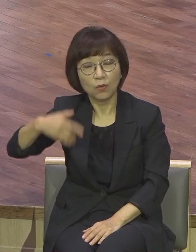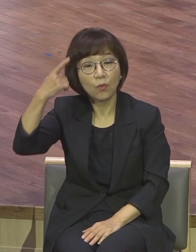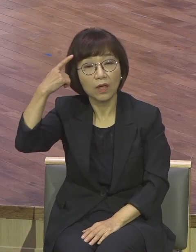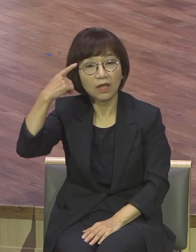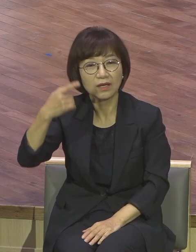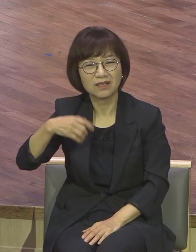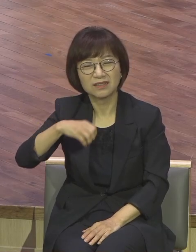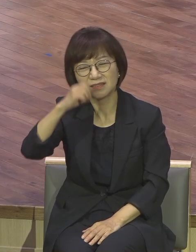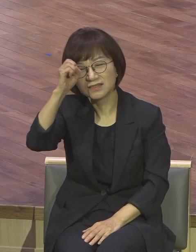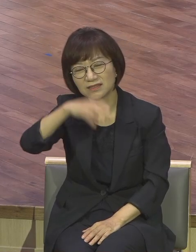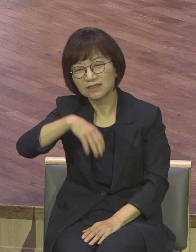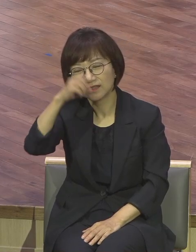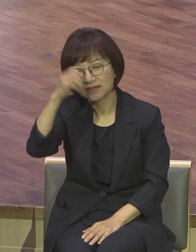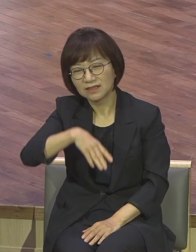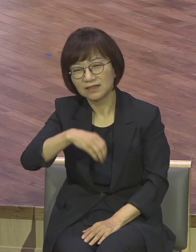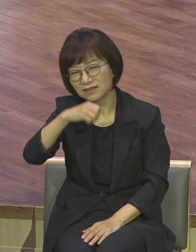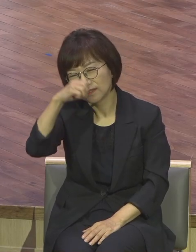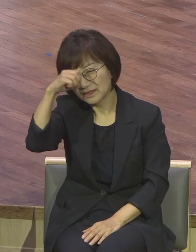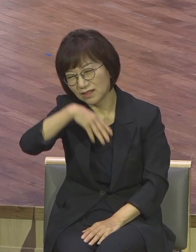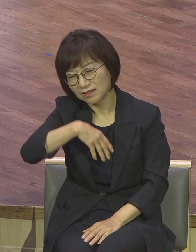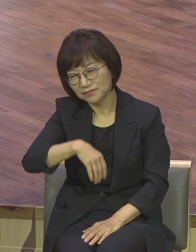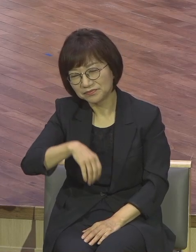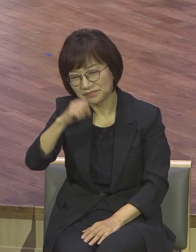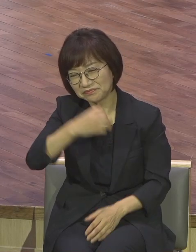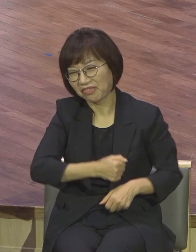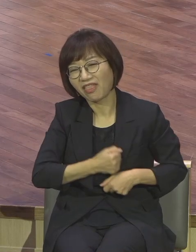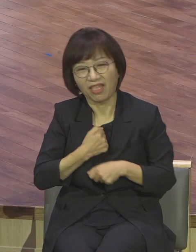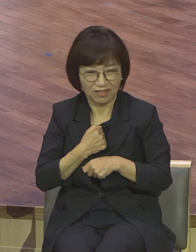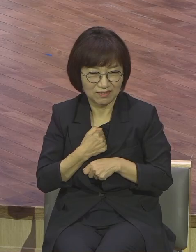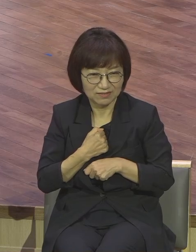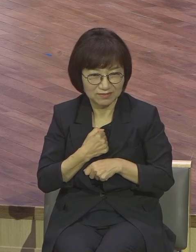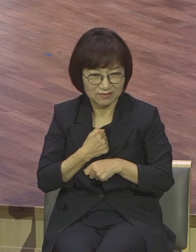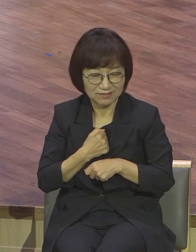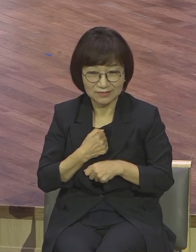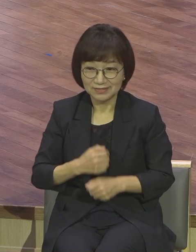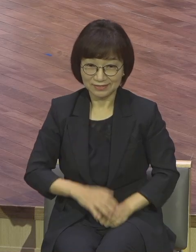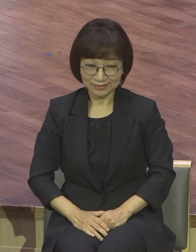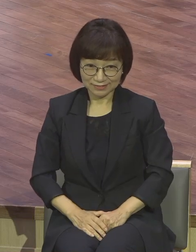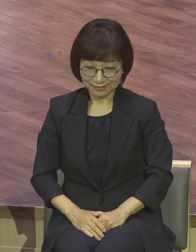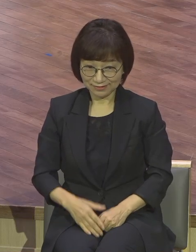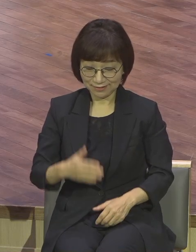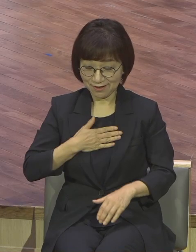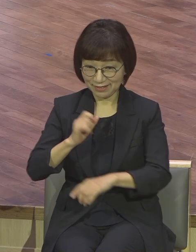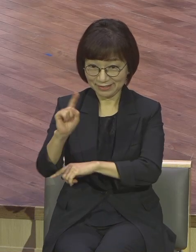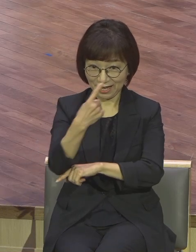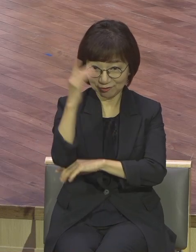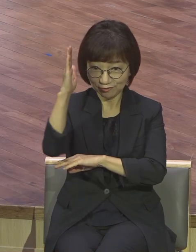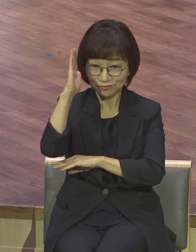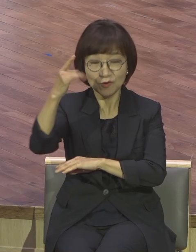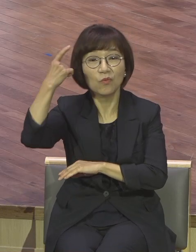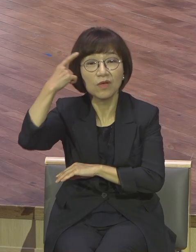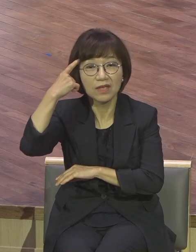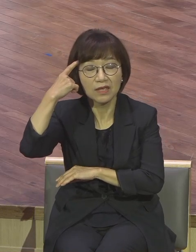영적으로 마찬가지입니다 제가 여기 말씀드립니까 영적으로 순간 방심하면